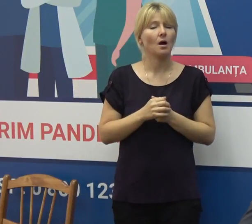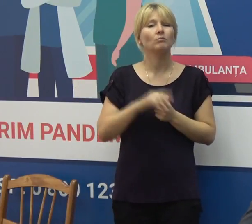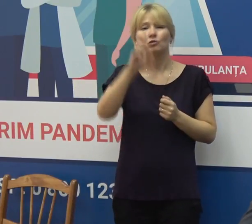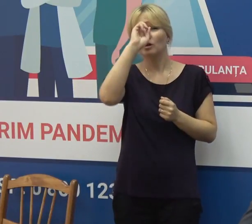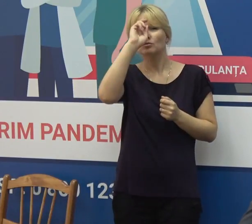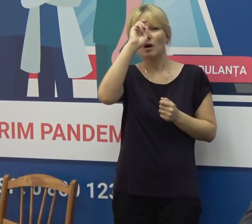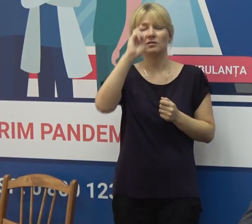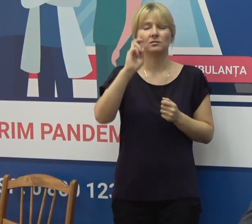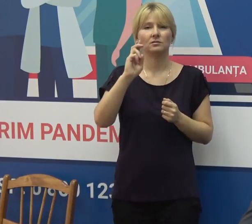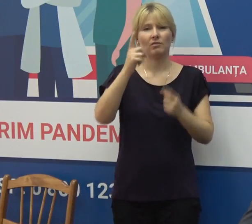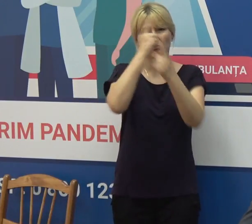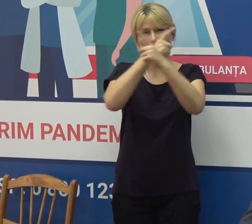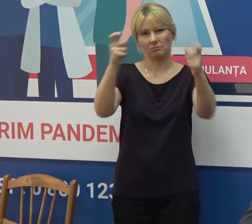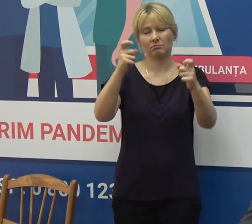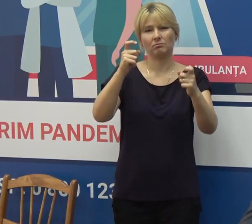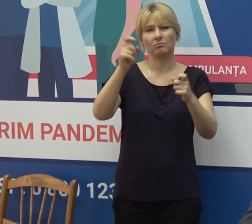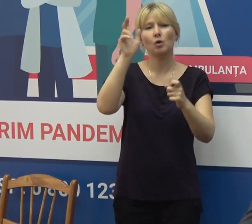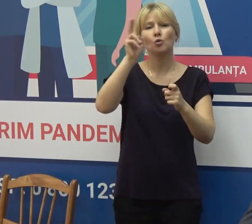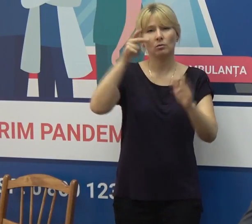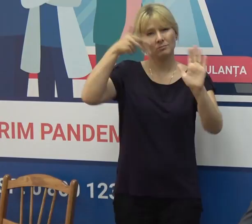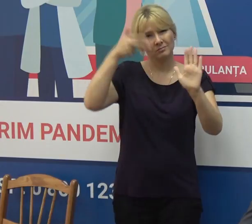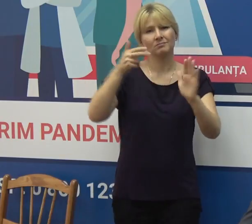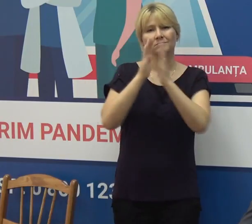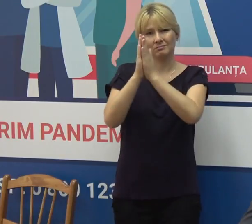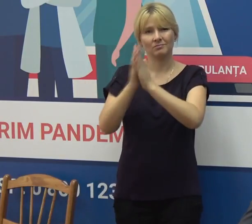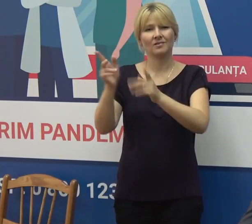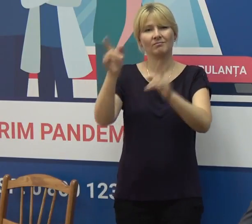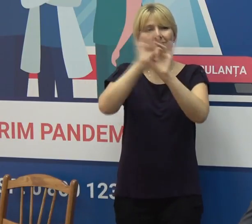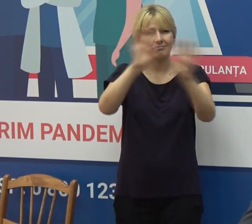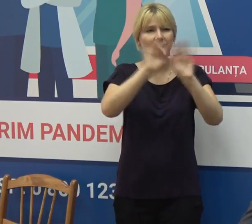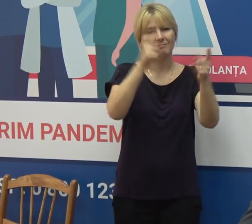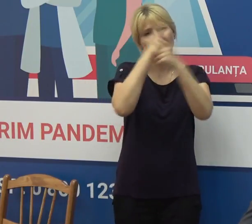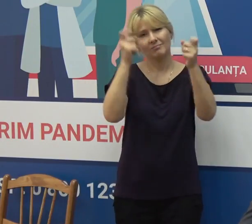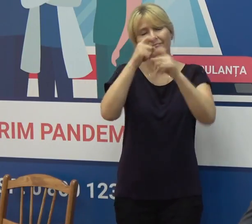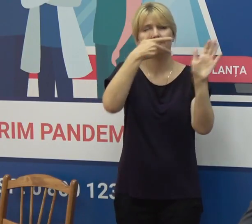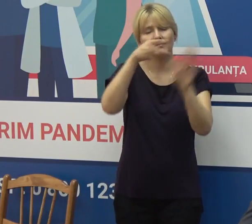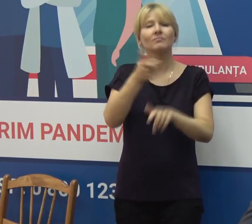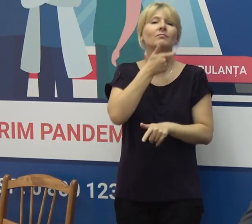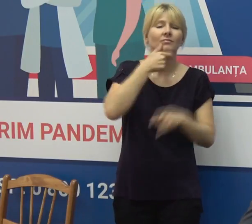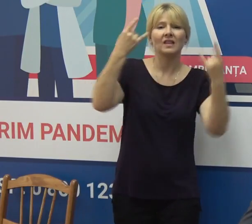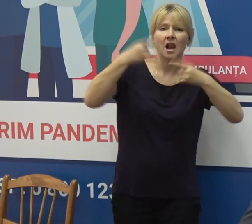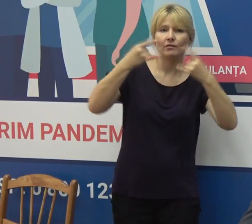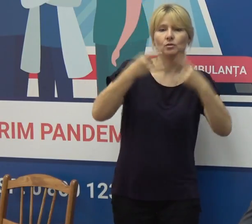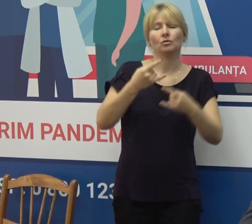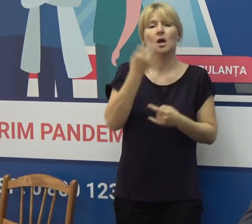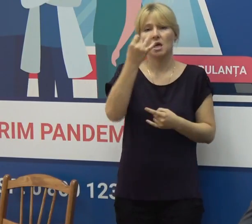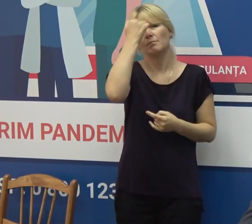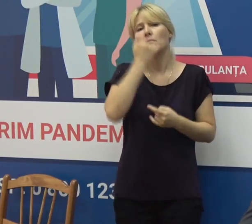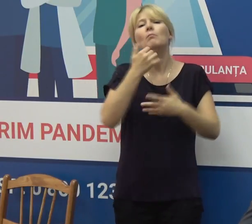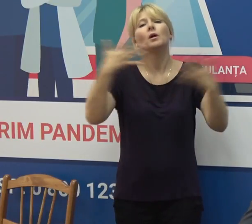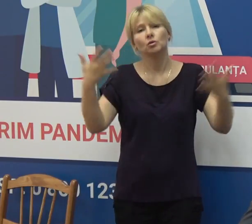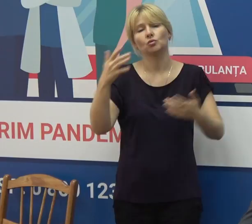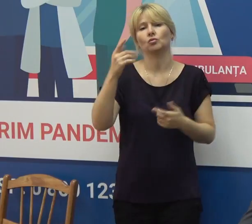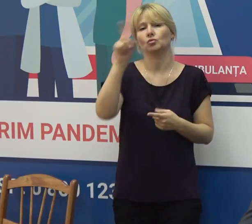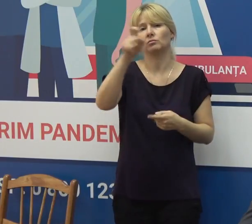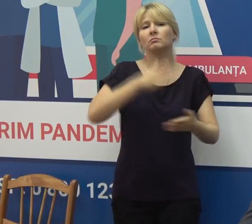instituțiile din Moas Media să difuzeze aceste spot-uri video și inclusiv cu această ocazie mulțumim acelor instituții